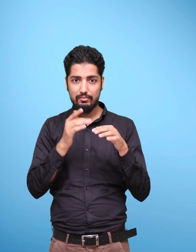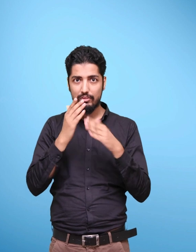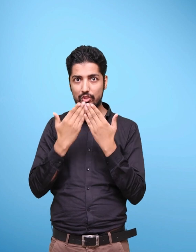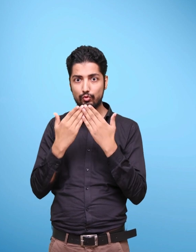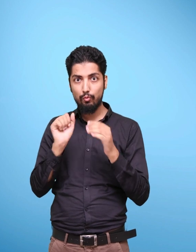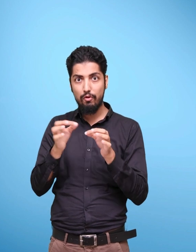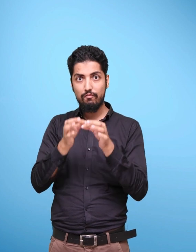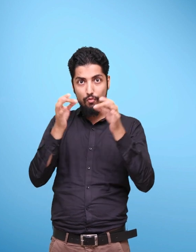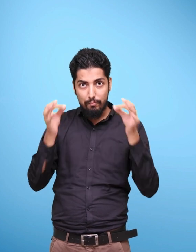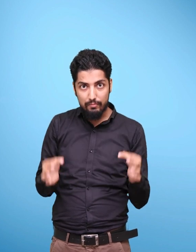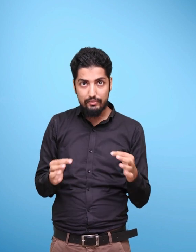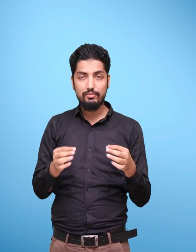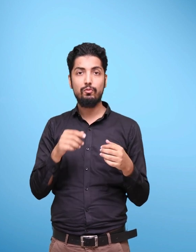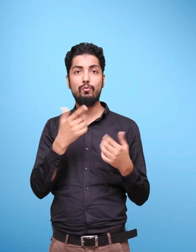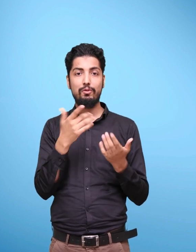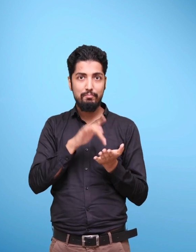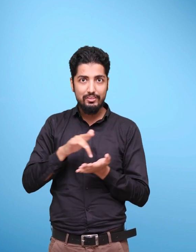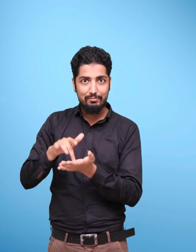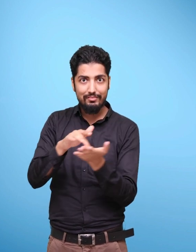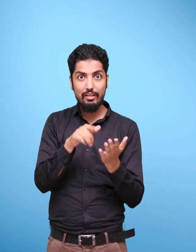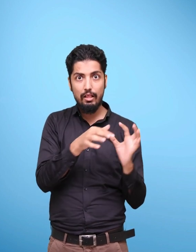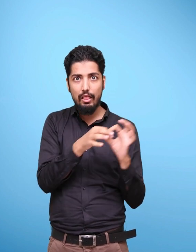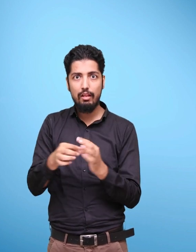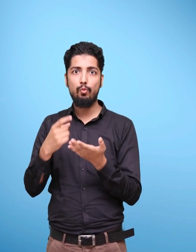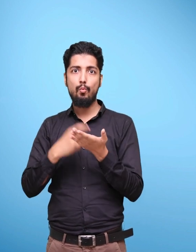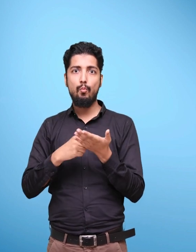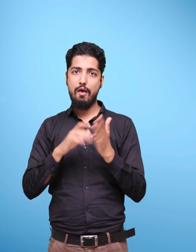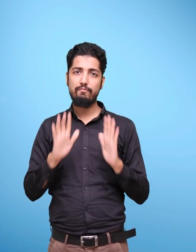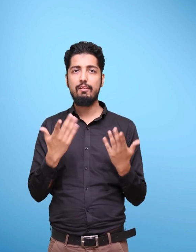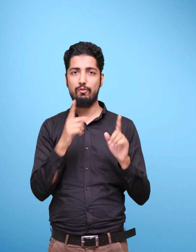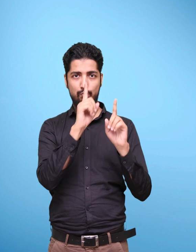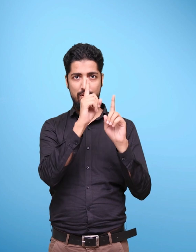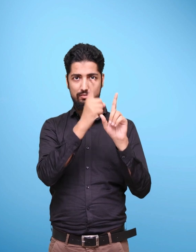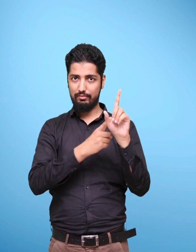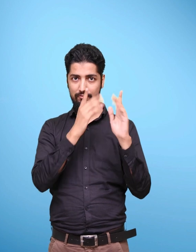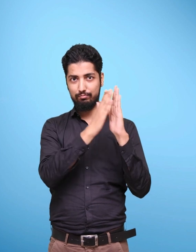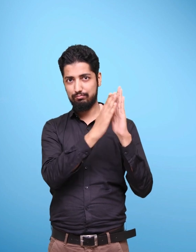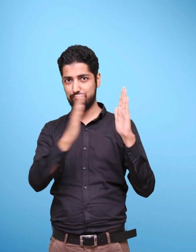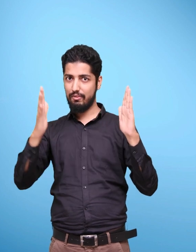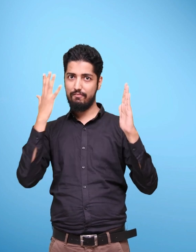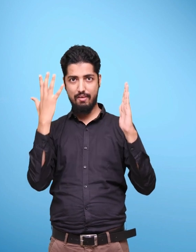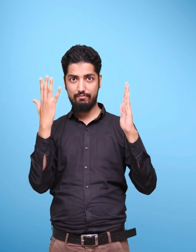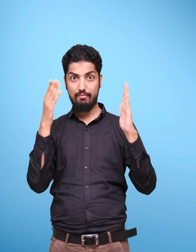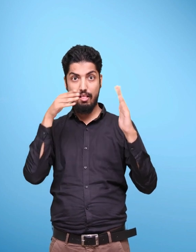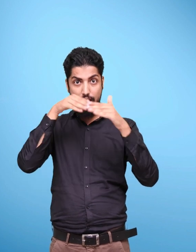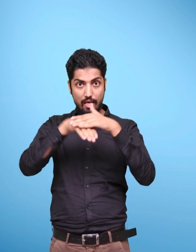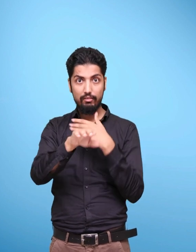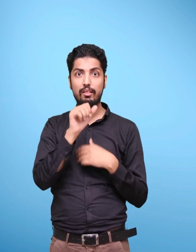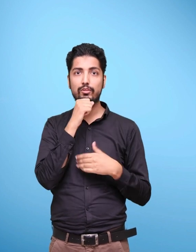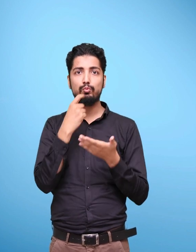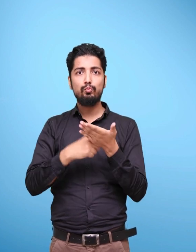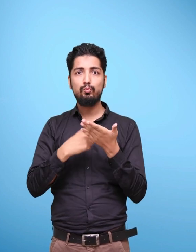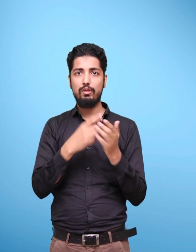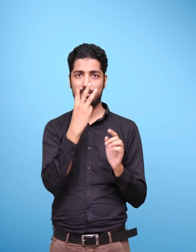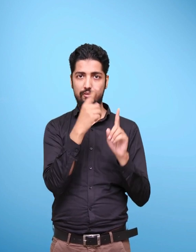on formal education and childcare in the country during the first five years corresponding to ages 3 to